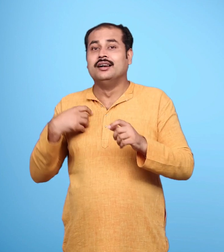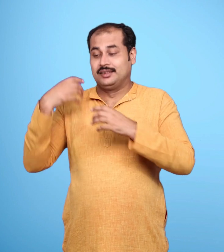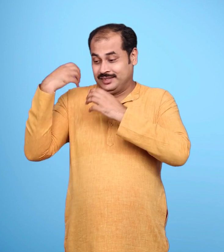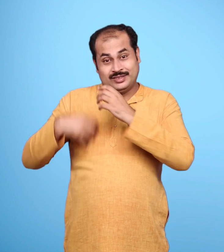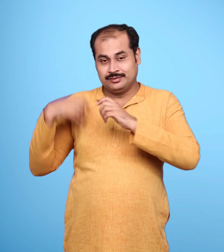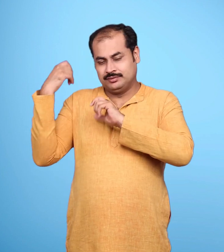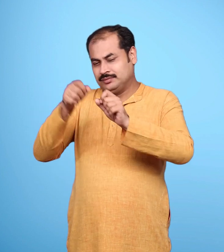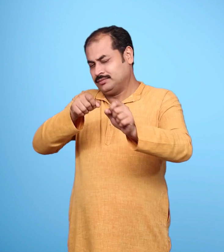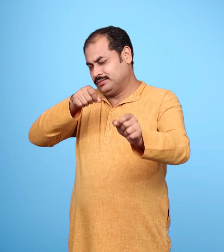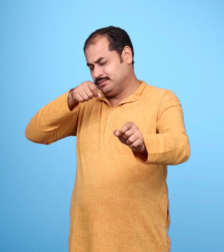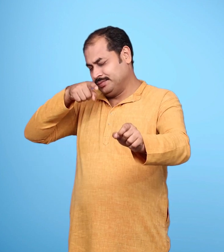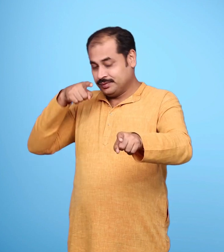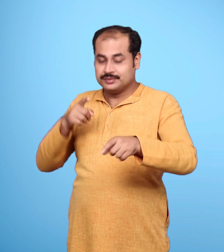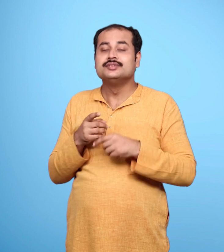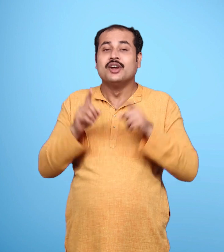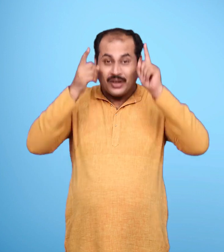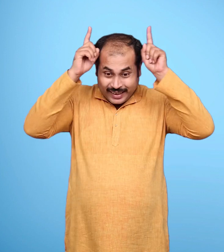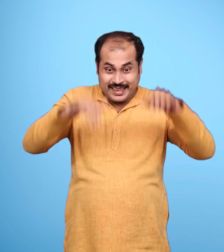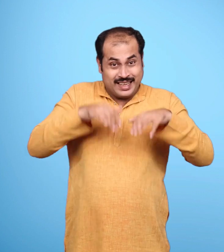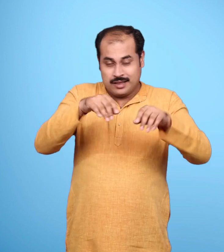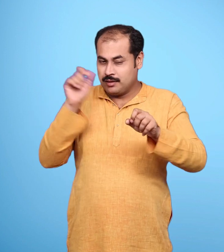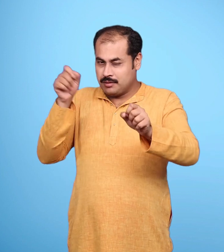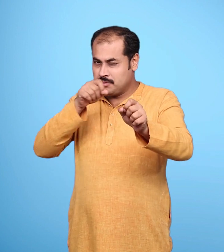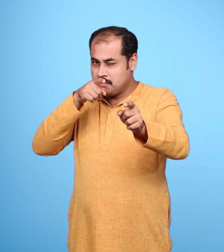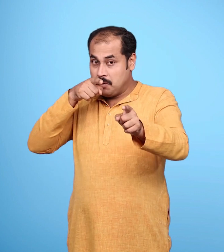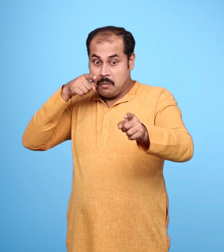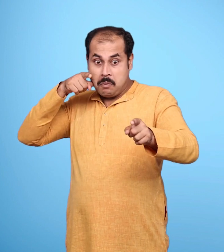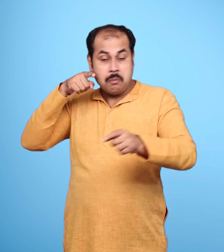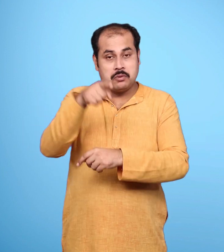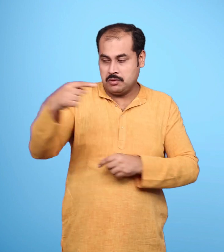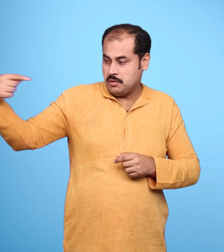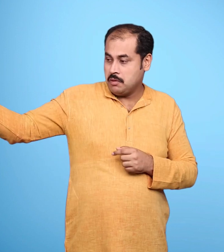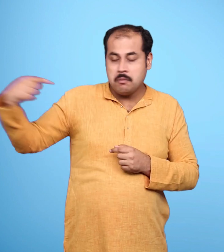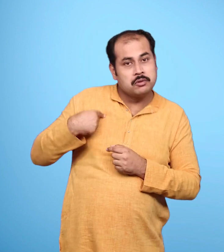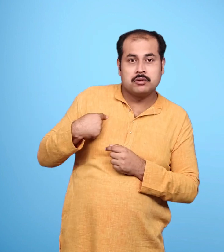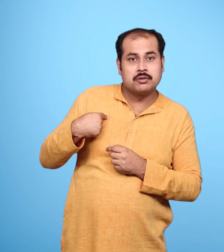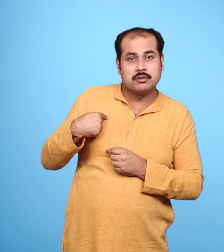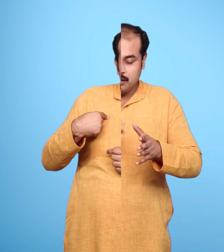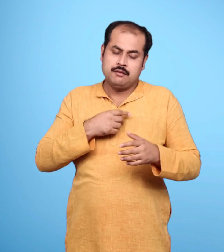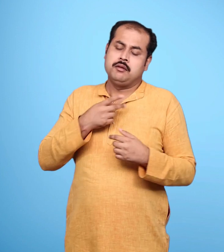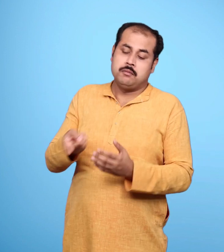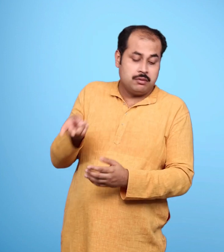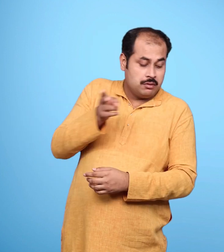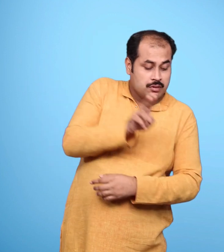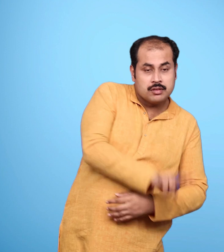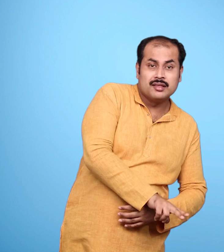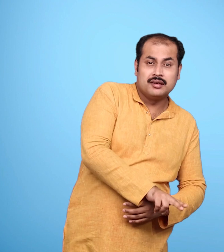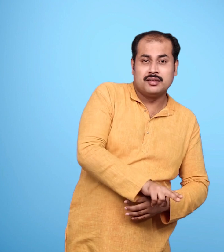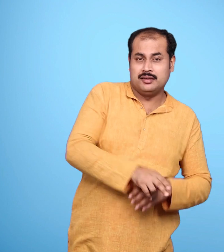धनुश उठाया, निशाना साधा और एक बान उस पर छोड़ दिया बान लगते ही हिरन गिर